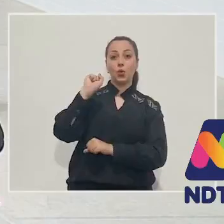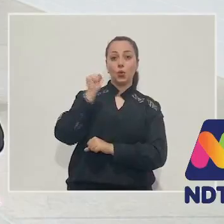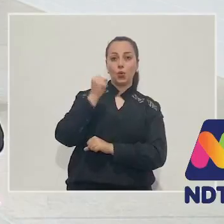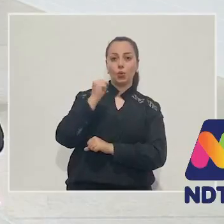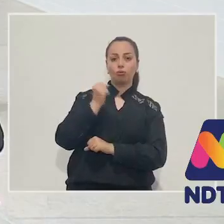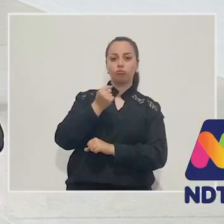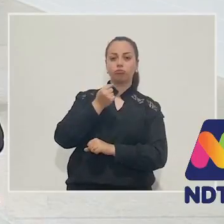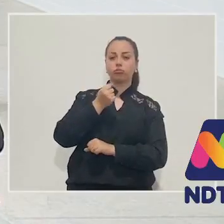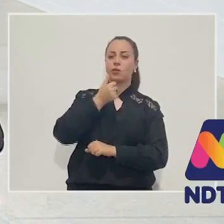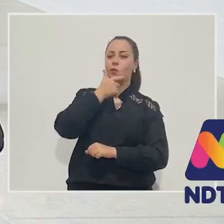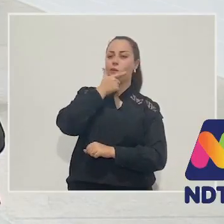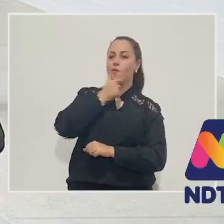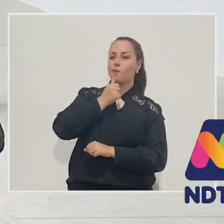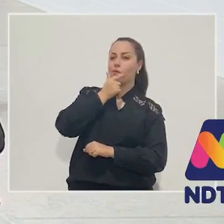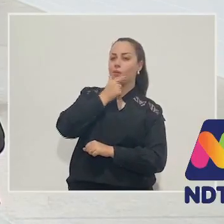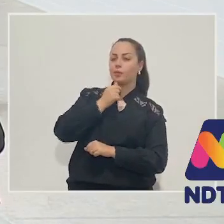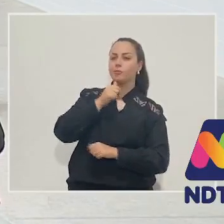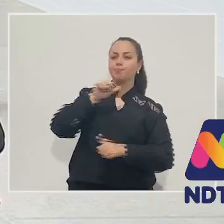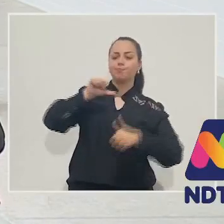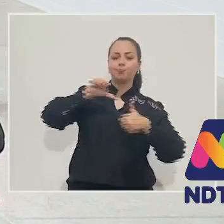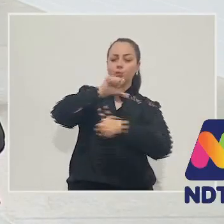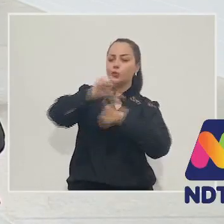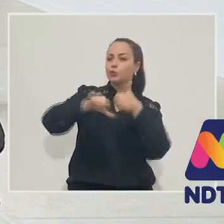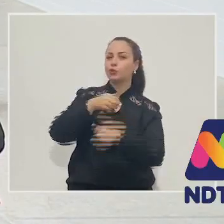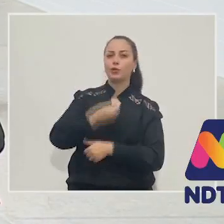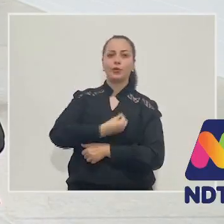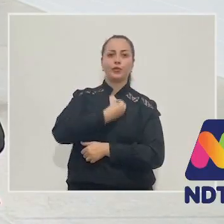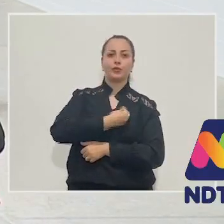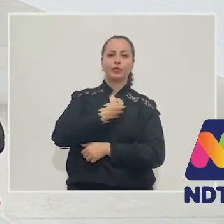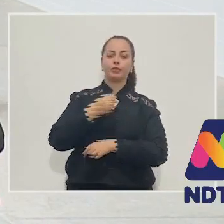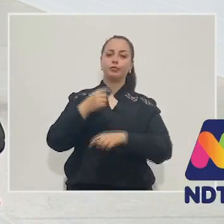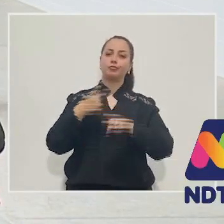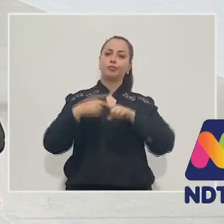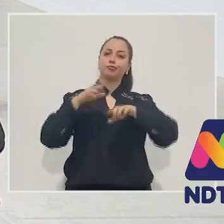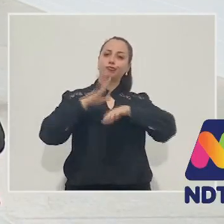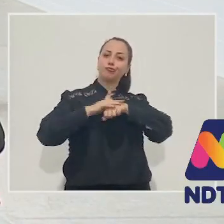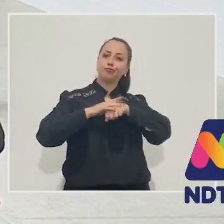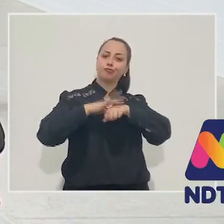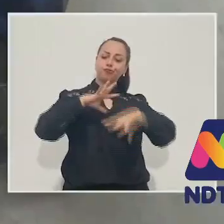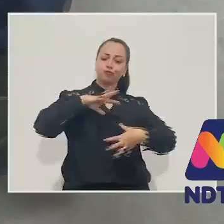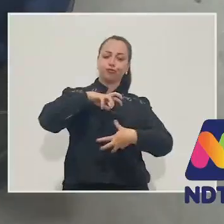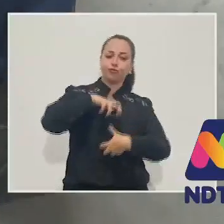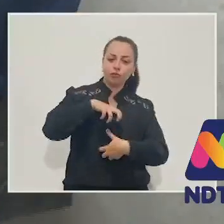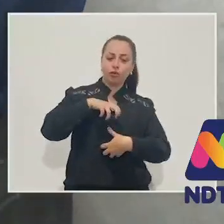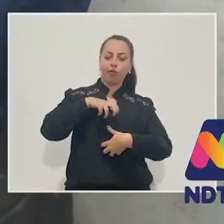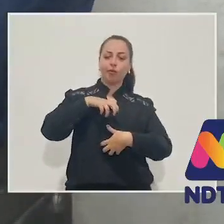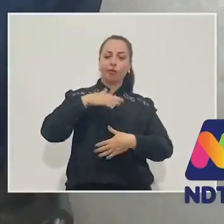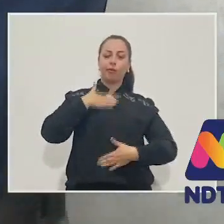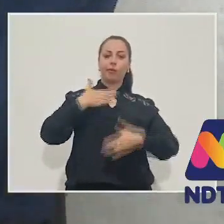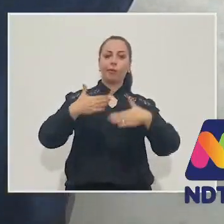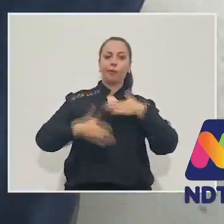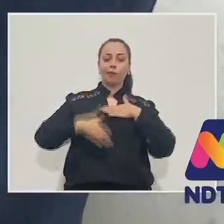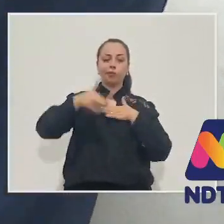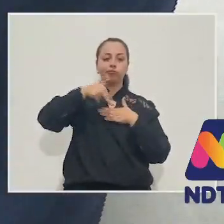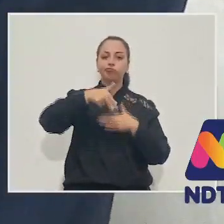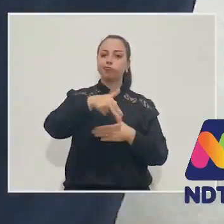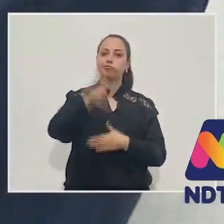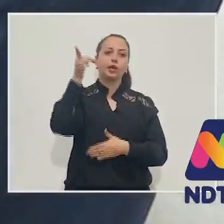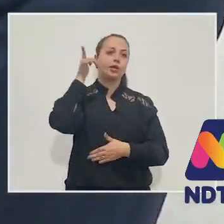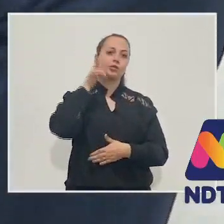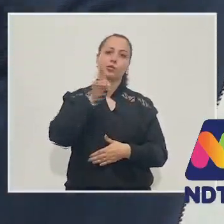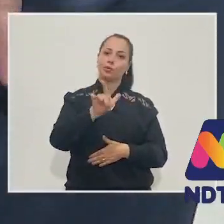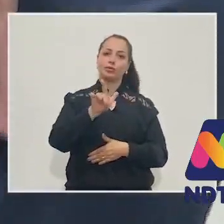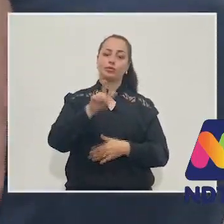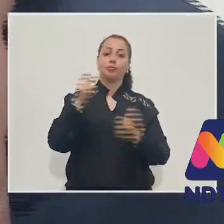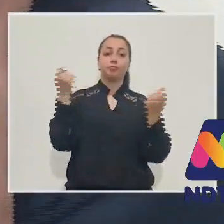anos, a vida de Anderson mudou completamente por conta de uma doença degenerativa. Ele perdeu a mobilidade da